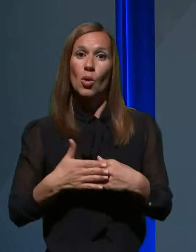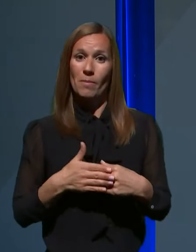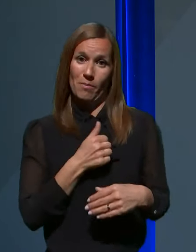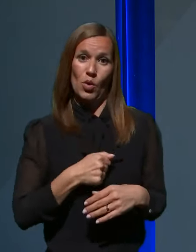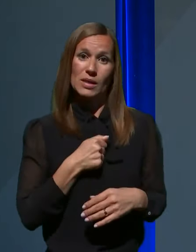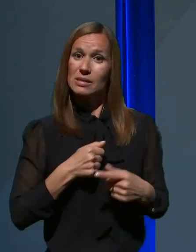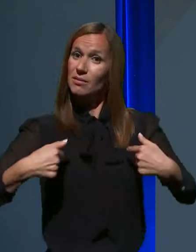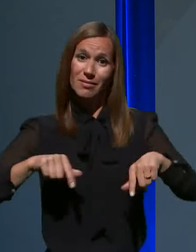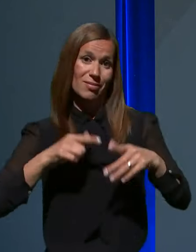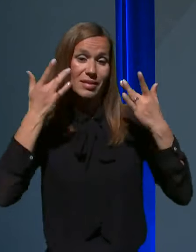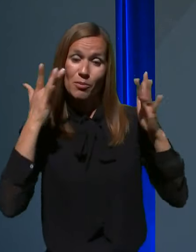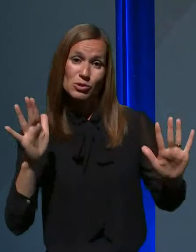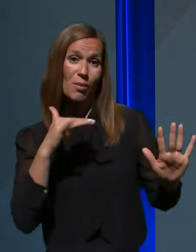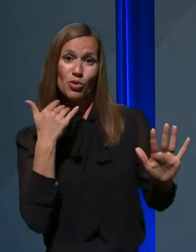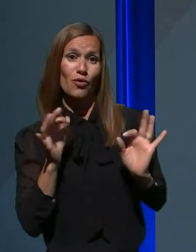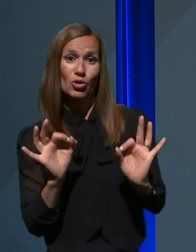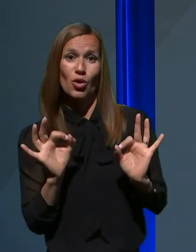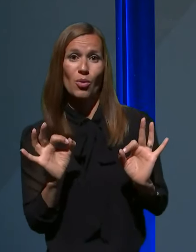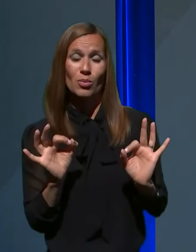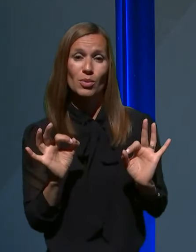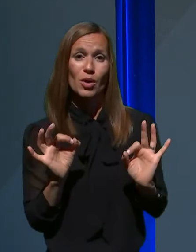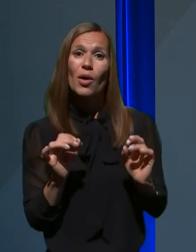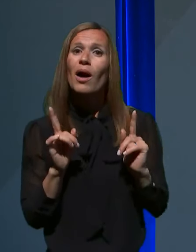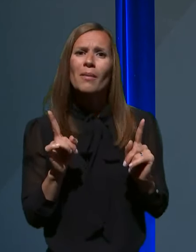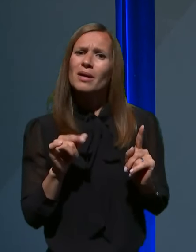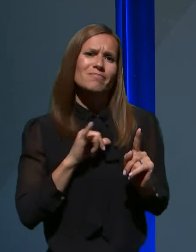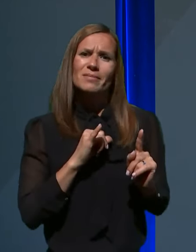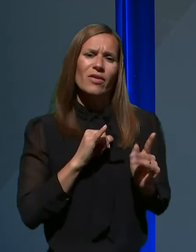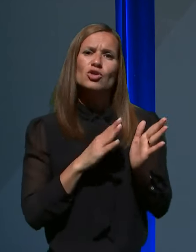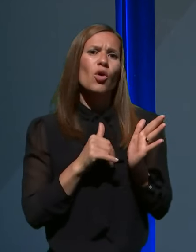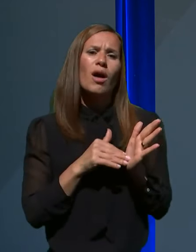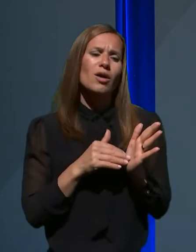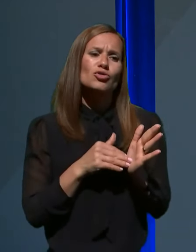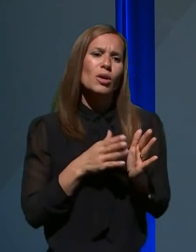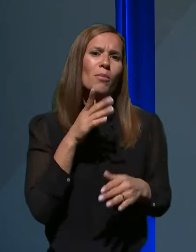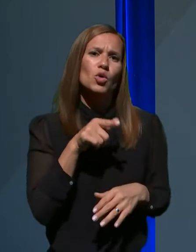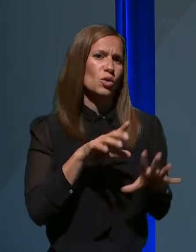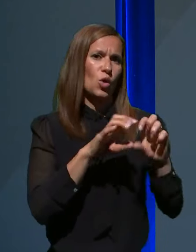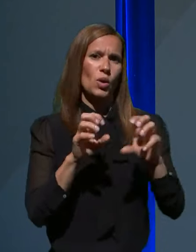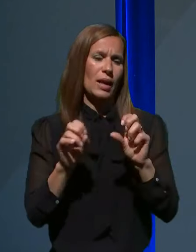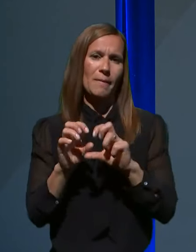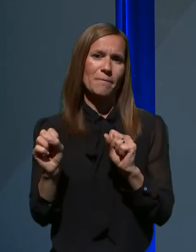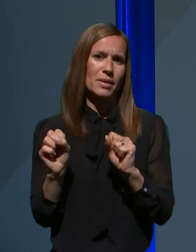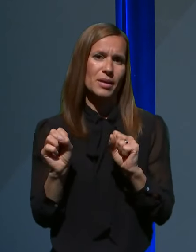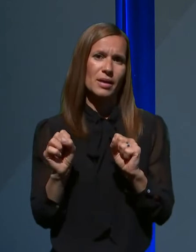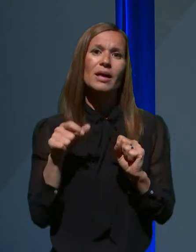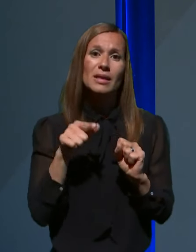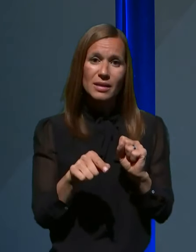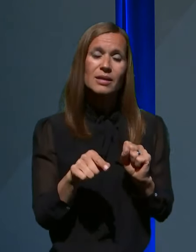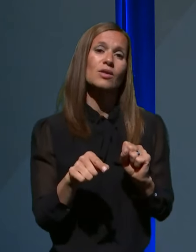ne poznamo dovolj dobro, ampak kakršnikol že bodo, ti ukrepi bodo